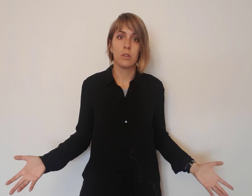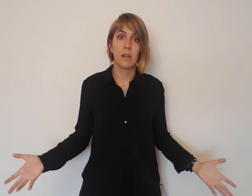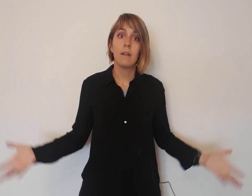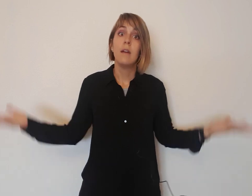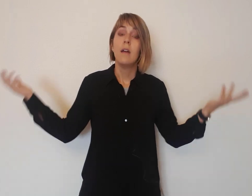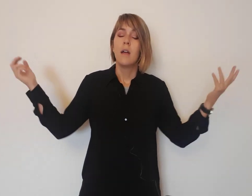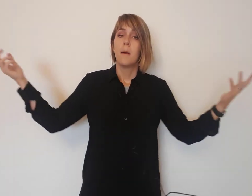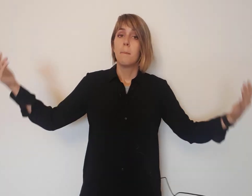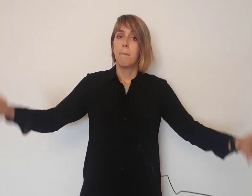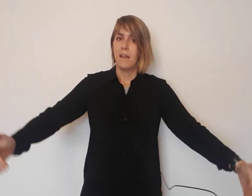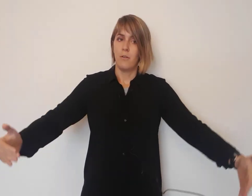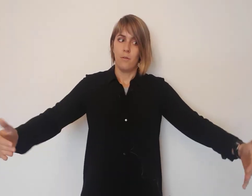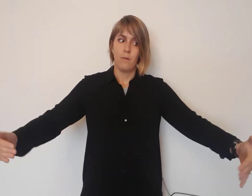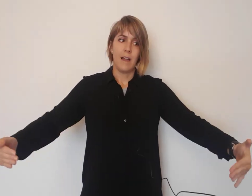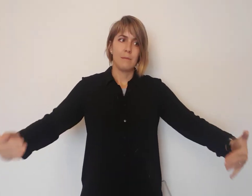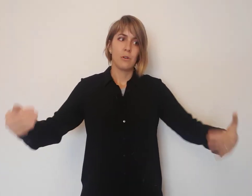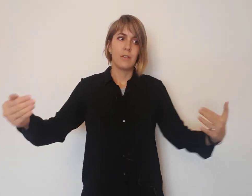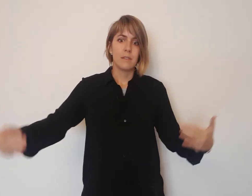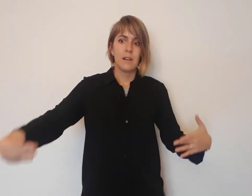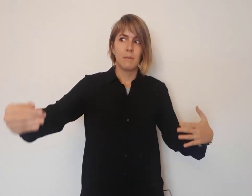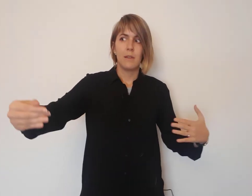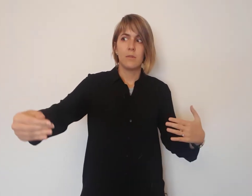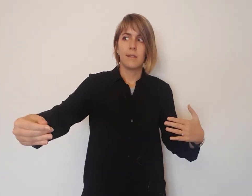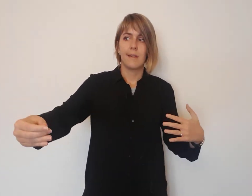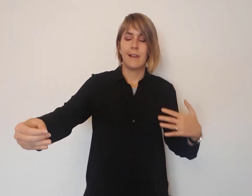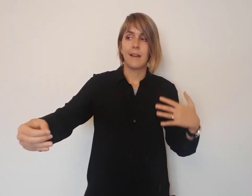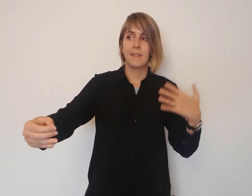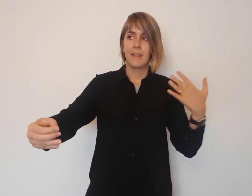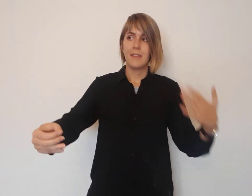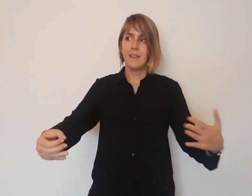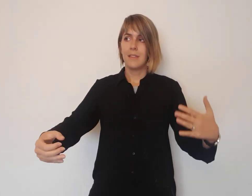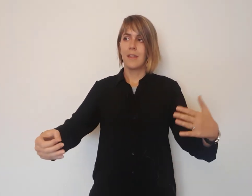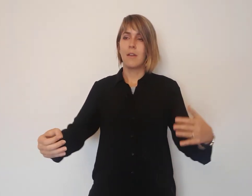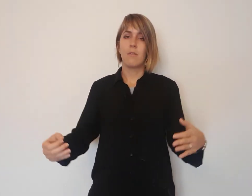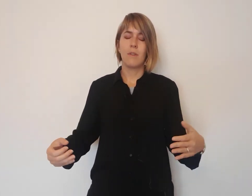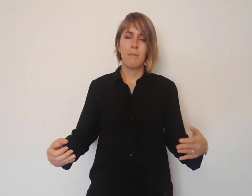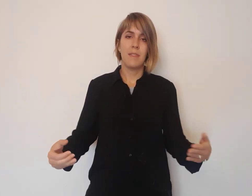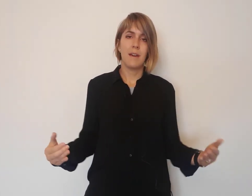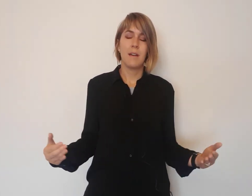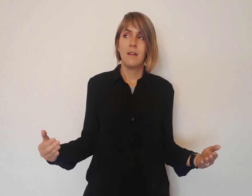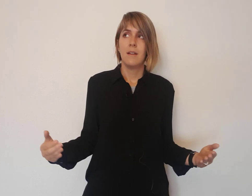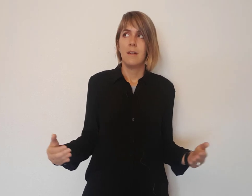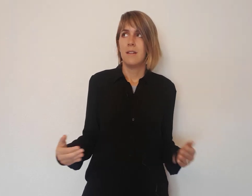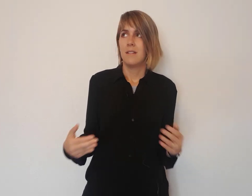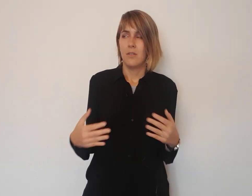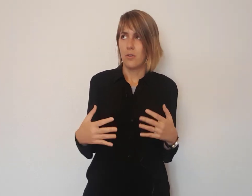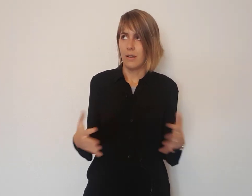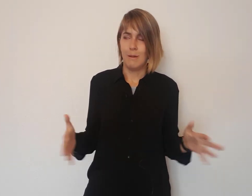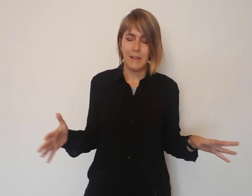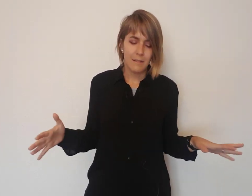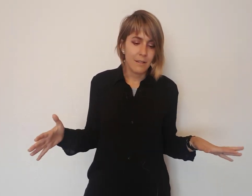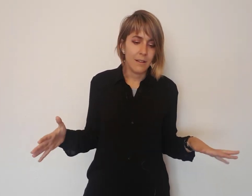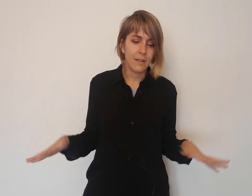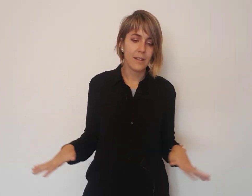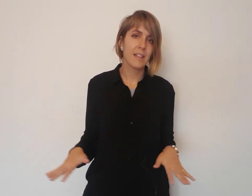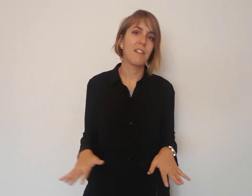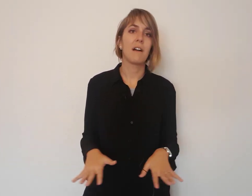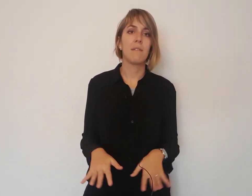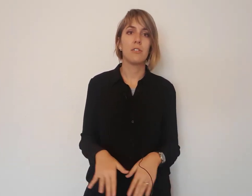entré. Pero al poco de entrar me di cuenta de que la gente de allí tenía una vida horrible, que trabajaban